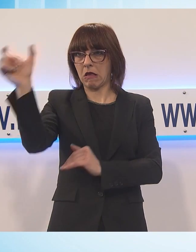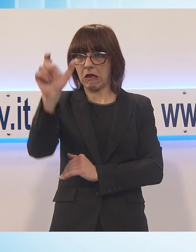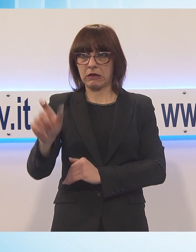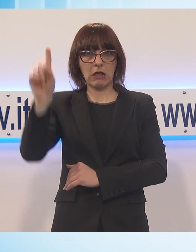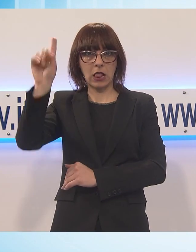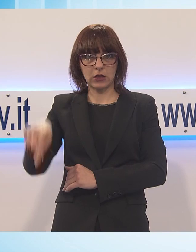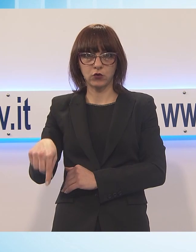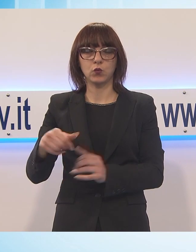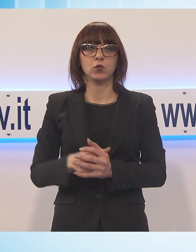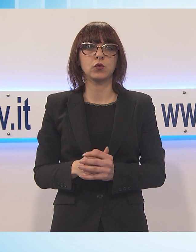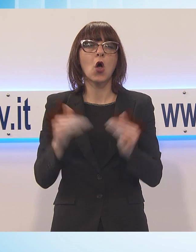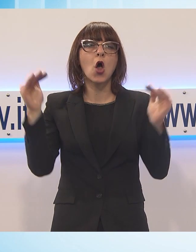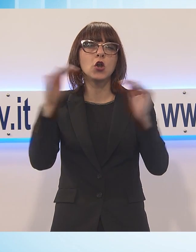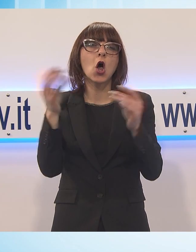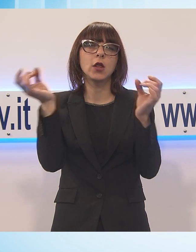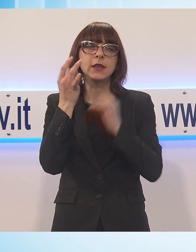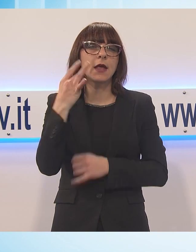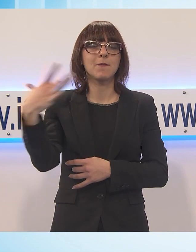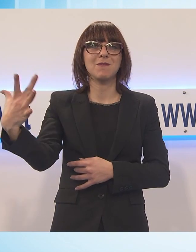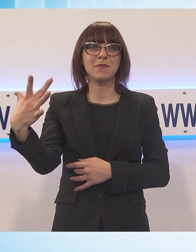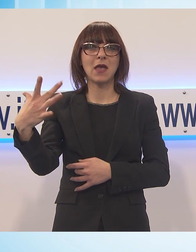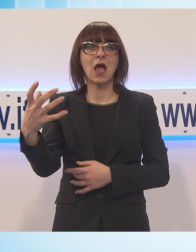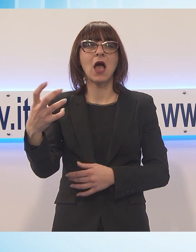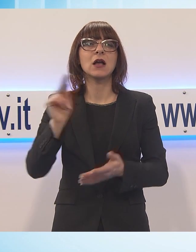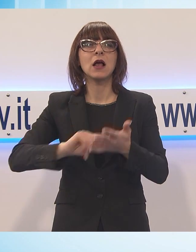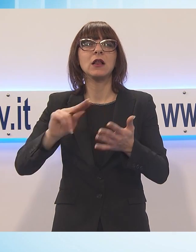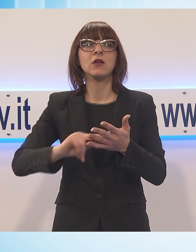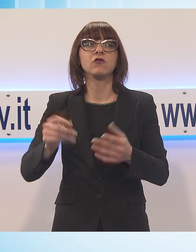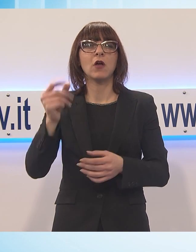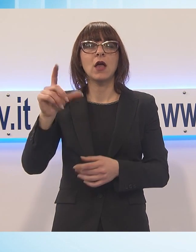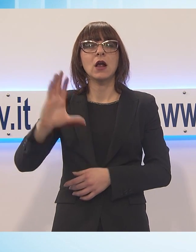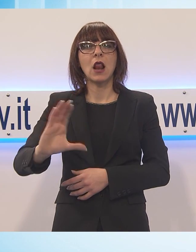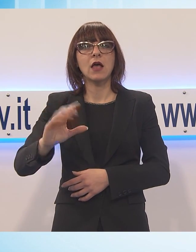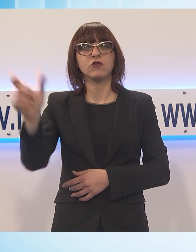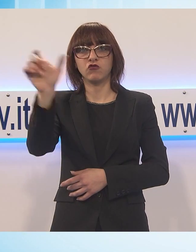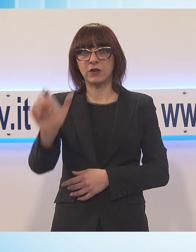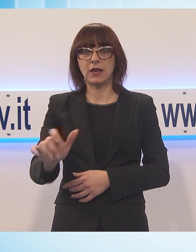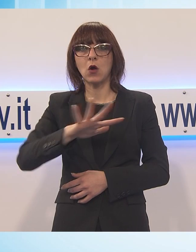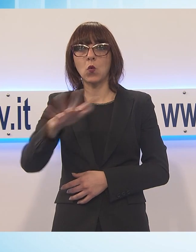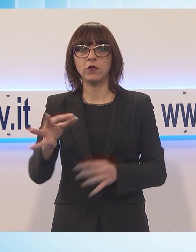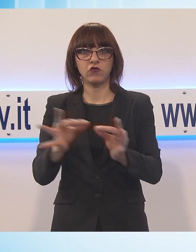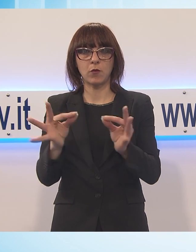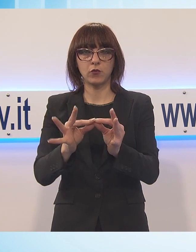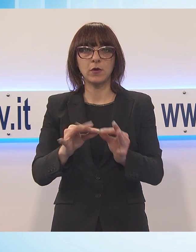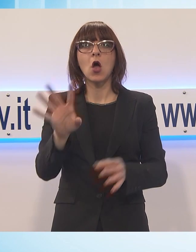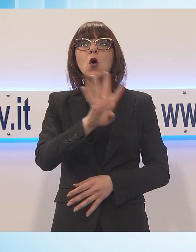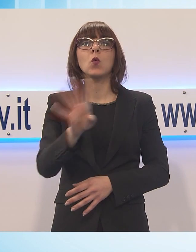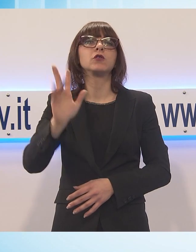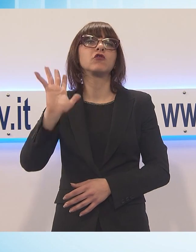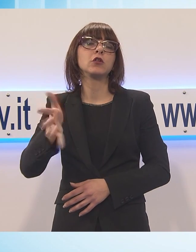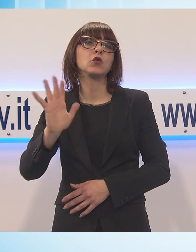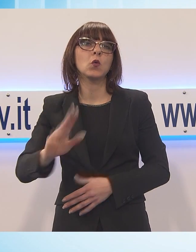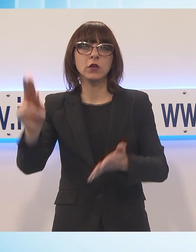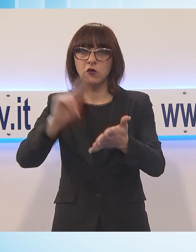È la notte bianca dei licei classici italiani, giunta alla sua quinta edizione. 415 istituti e in